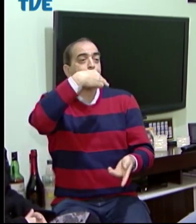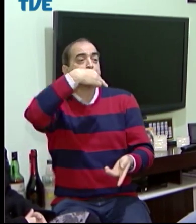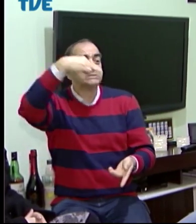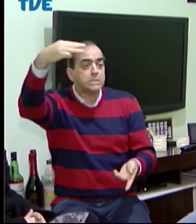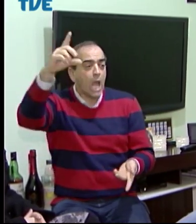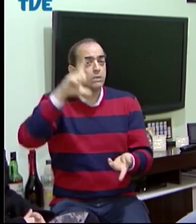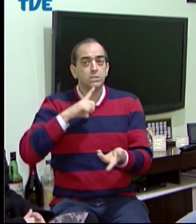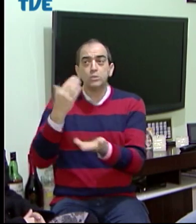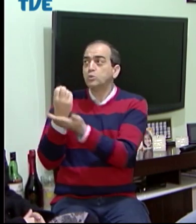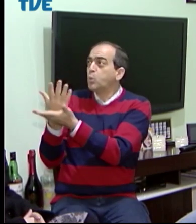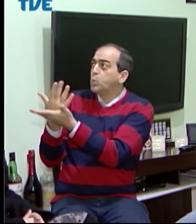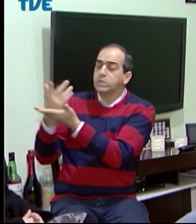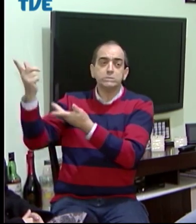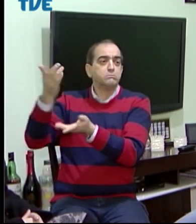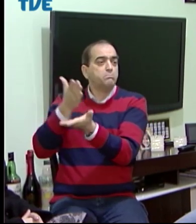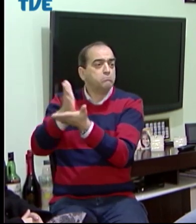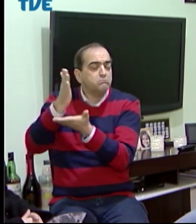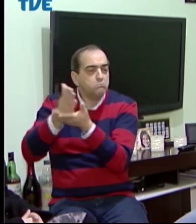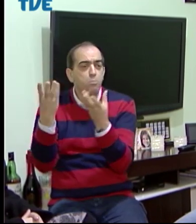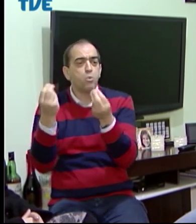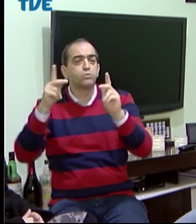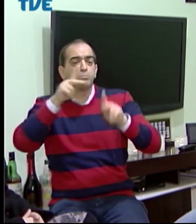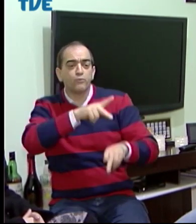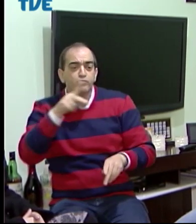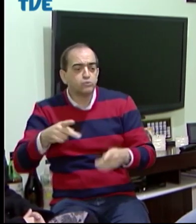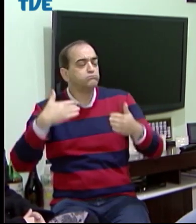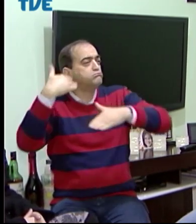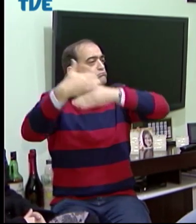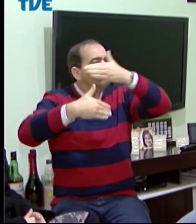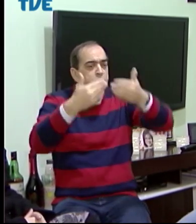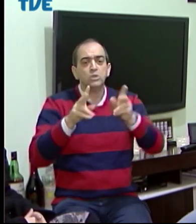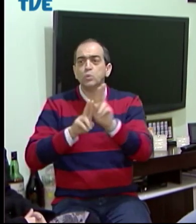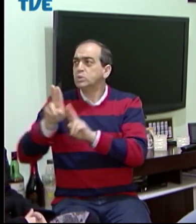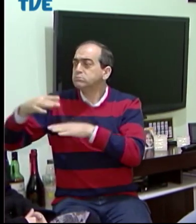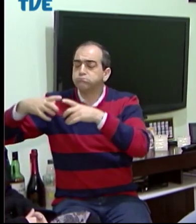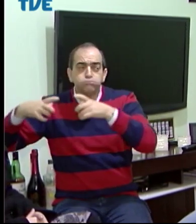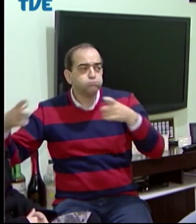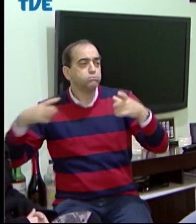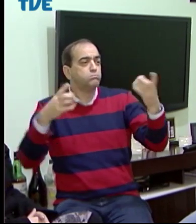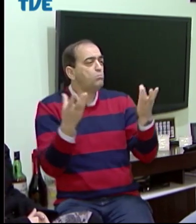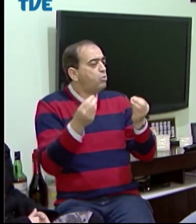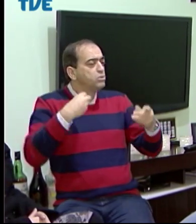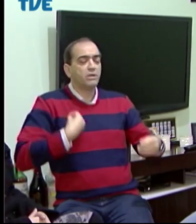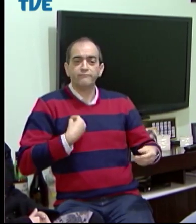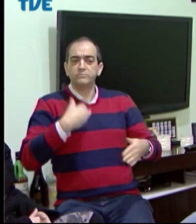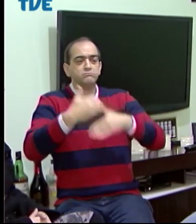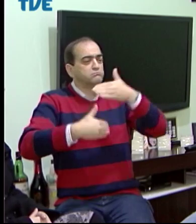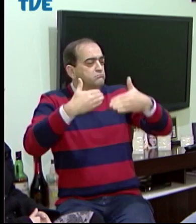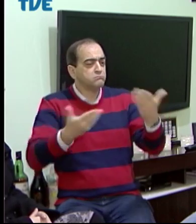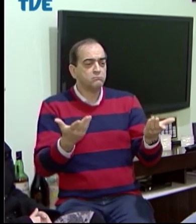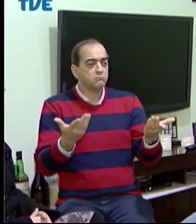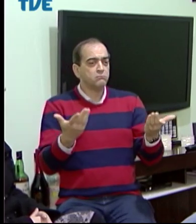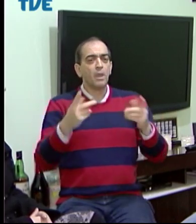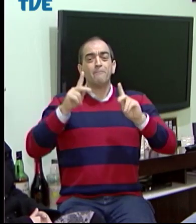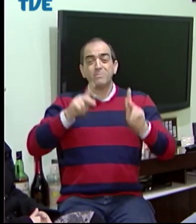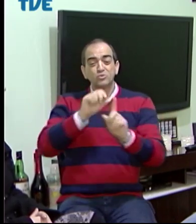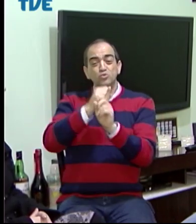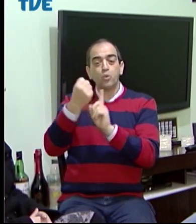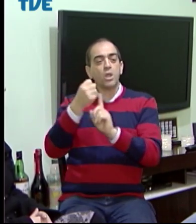tem surdo de gestão doutorado, mestrado. Na URGS tem muitos surdos estudando já, para fazer todo esse crescimento